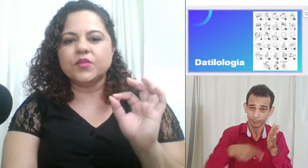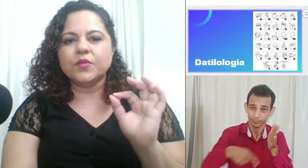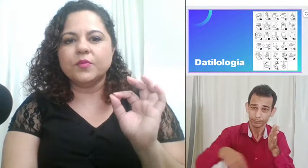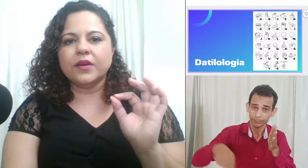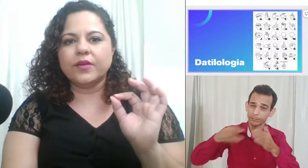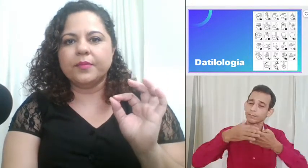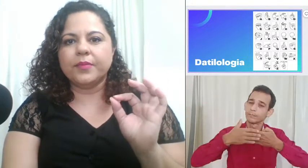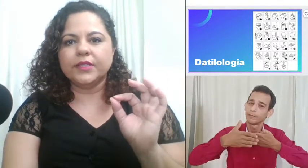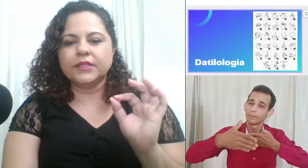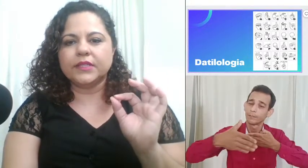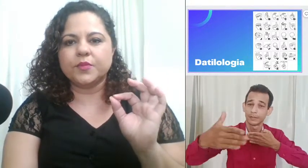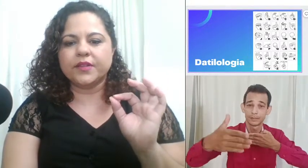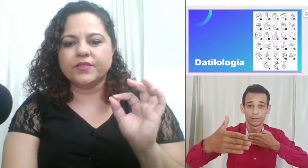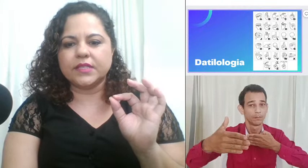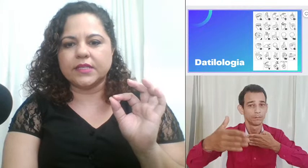uma coisa importante pra vocês